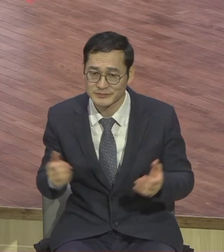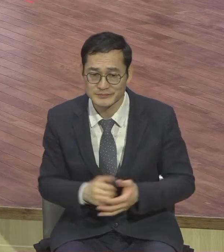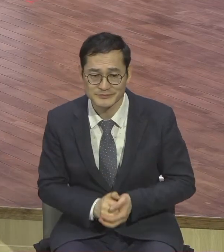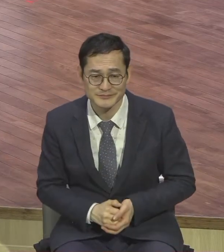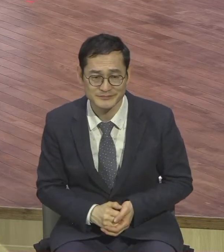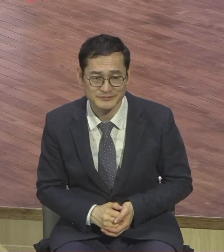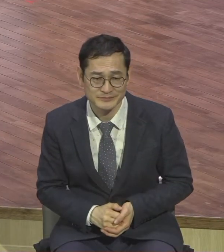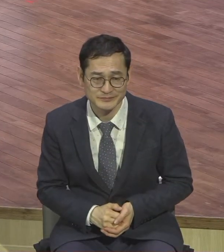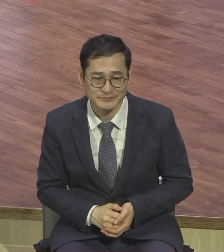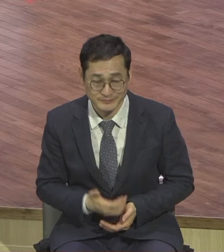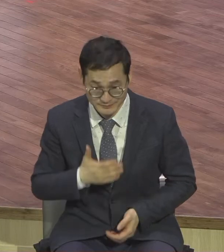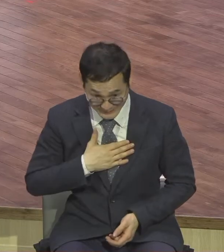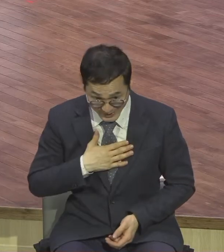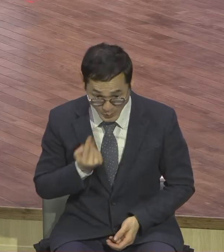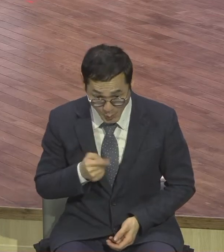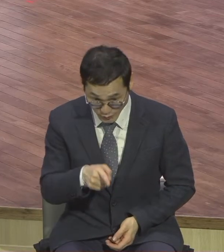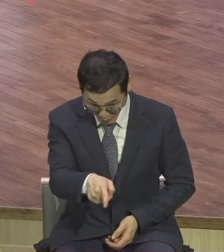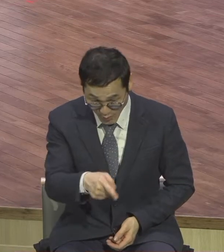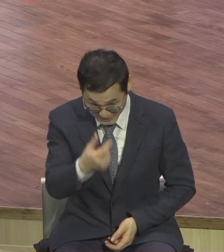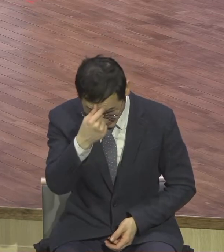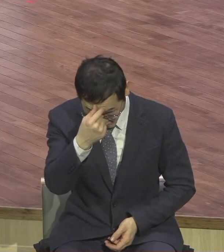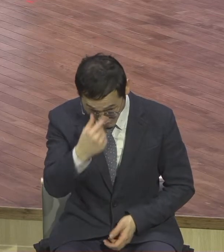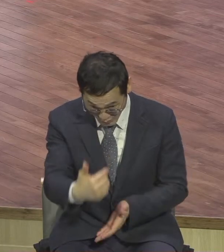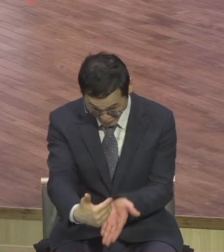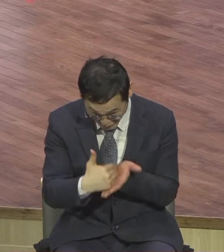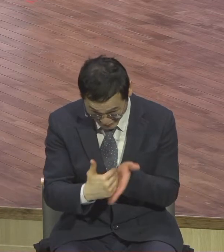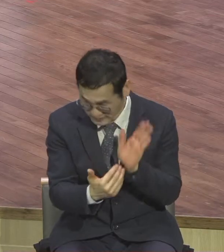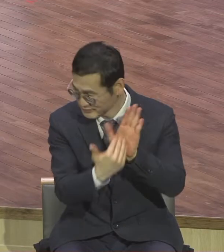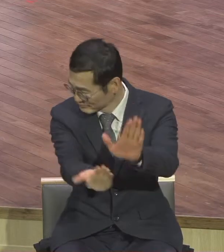나도 너 기도 안 들어줄 거야 너 예배 안 받아